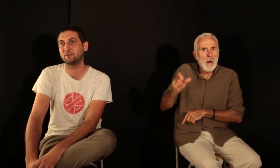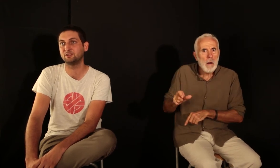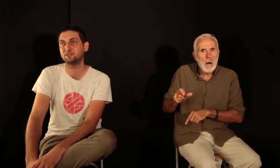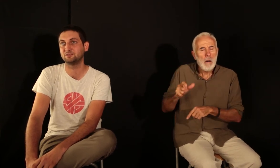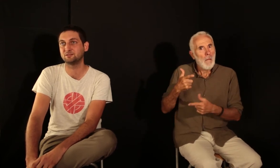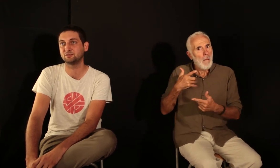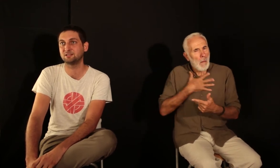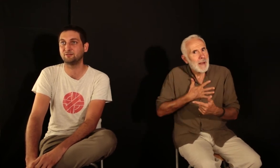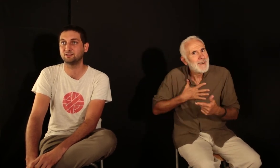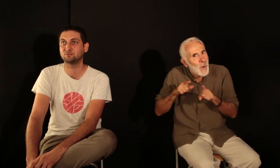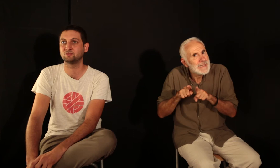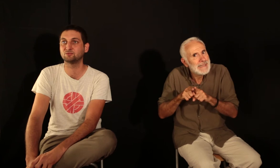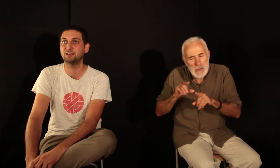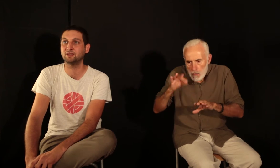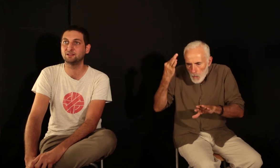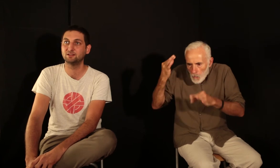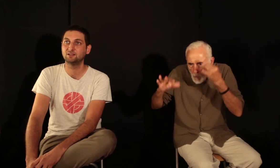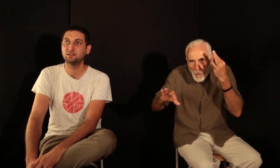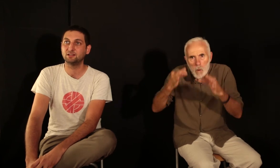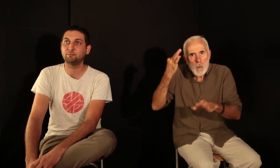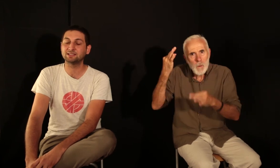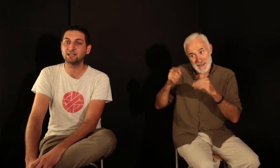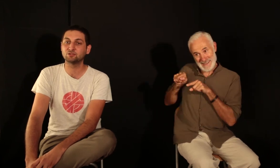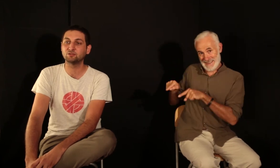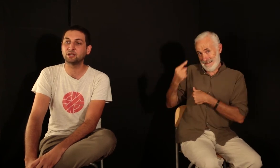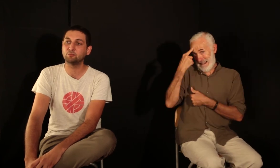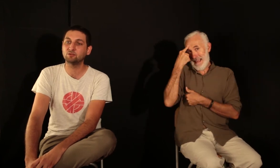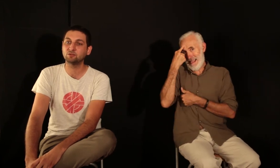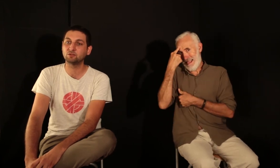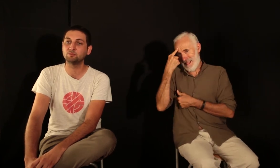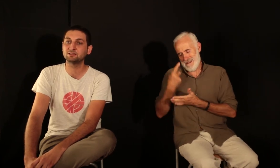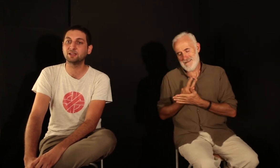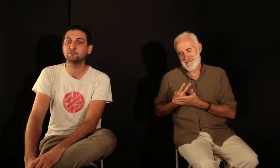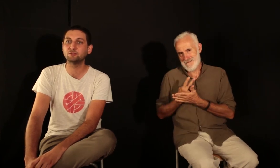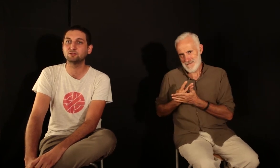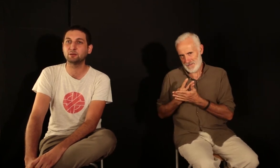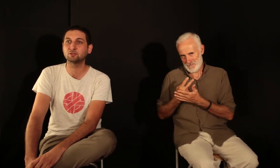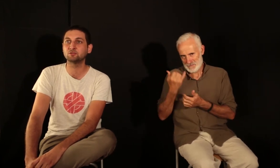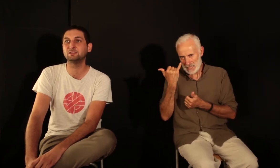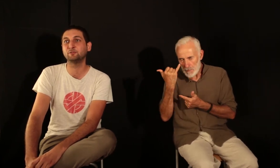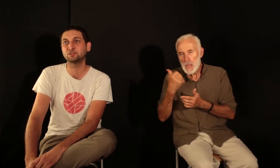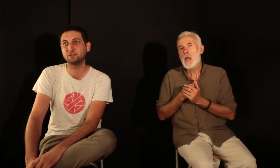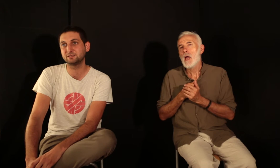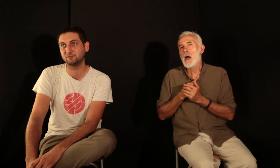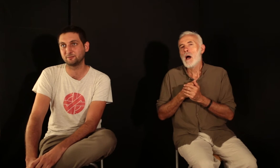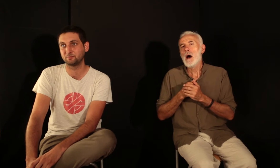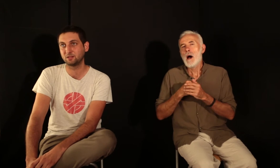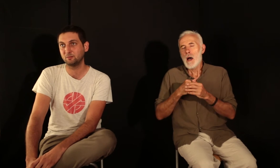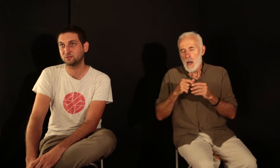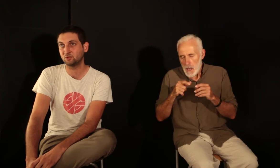a fait son travail. Et par ça, j'entends vraiment une mise en avant de l'importance d'une défense collective. Puisqu